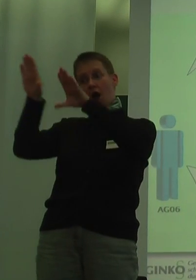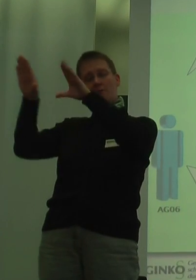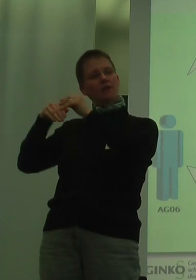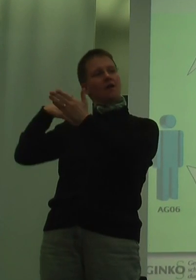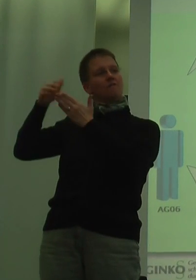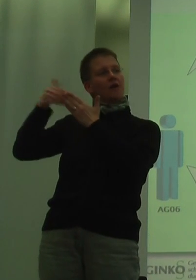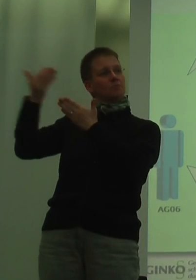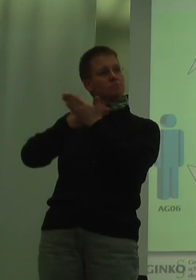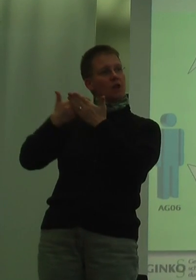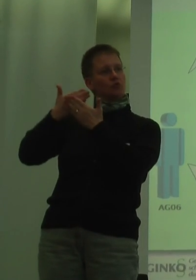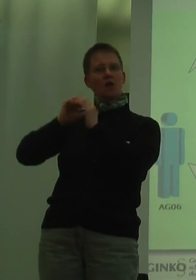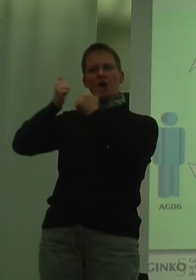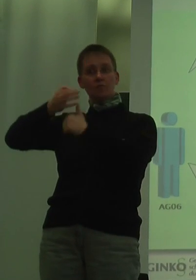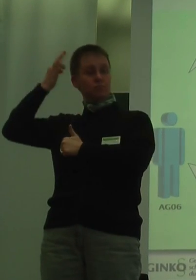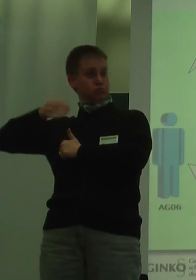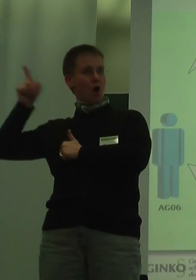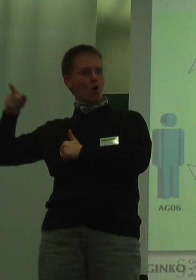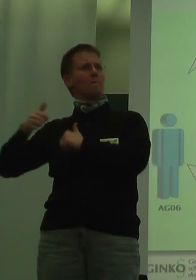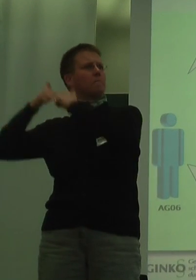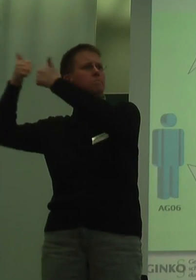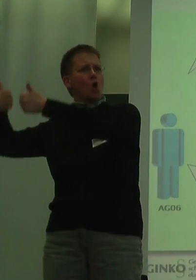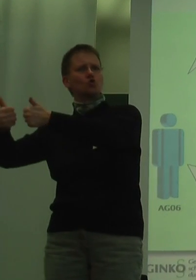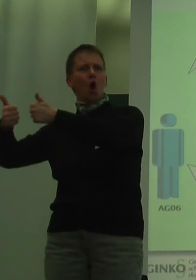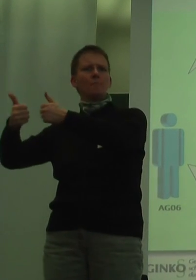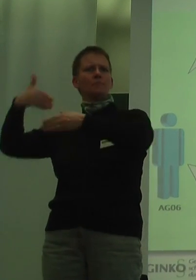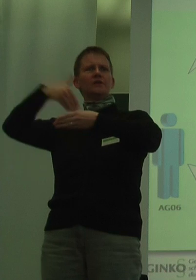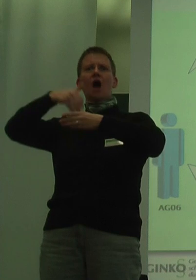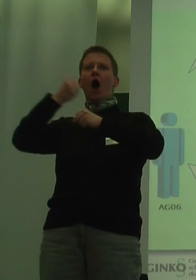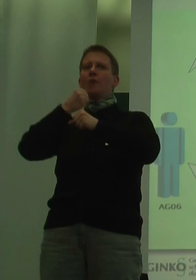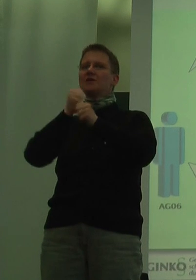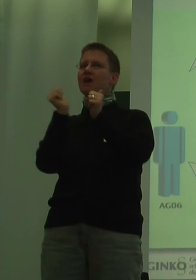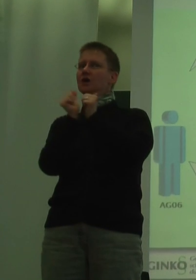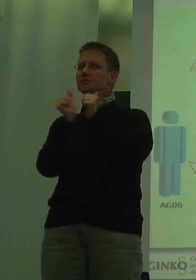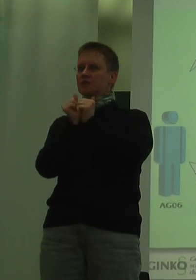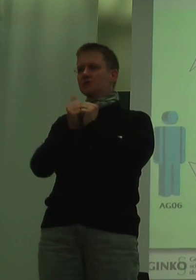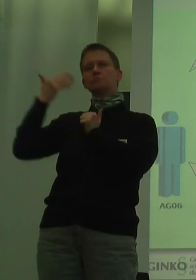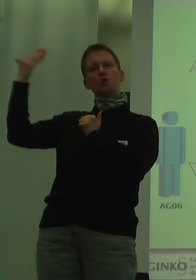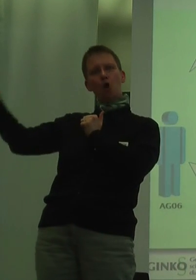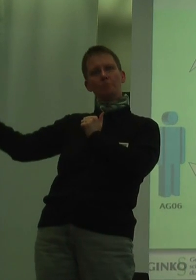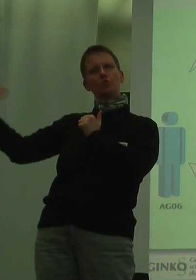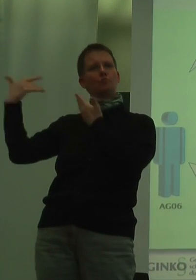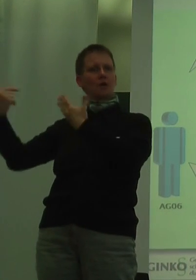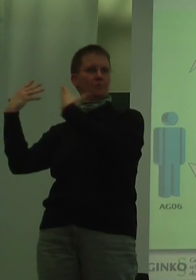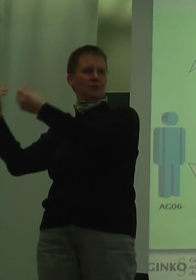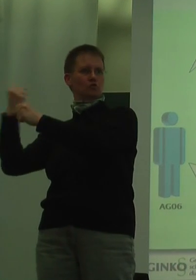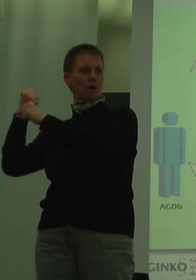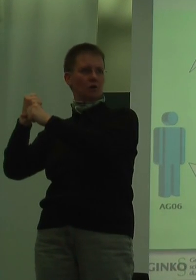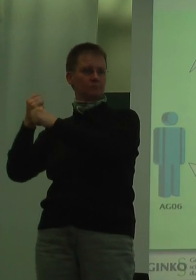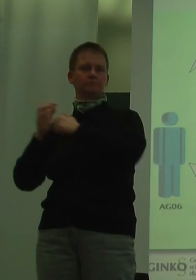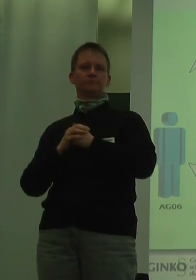Hilfe benötigen, bekommen sie das im Rahmen der Arbeitsassistenz zur Verfügung gestellt und das wahrzunehmen. Wer stellt das